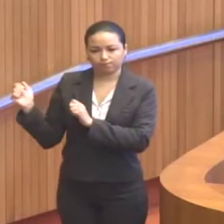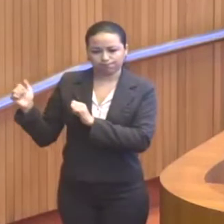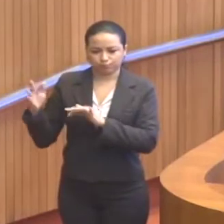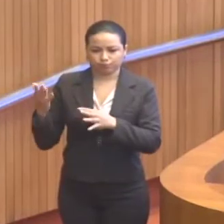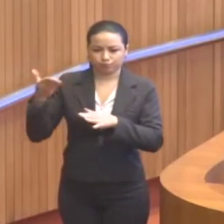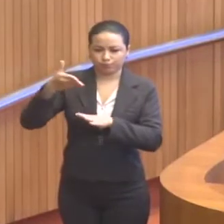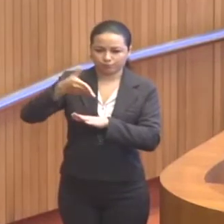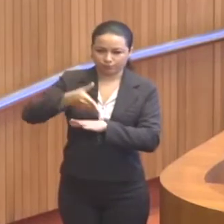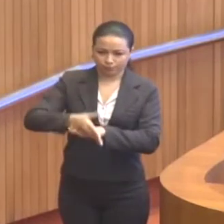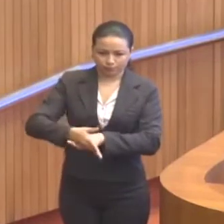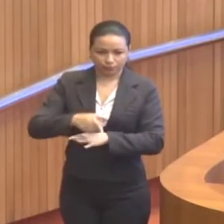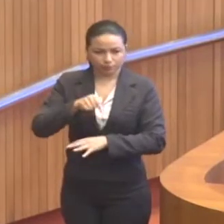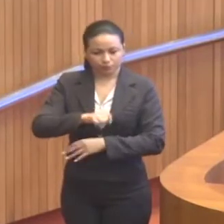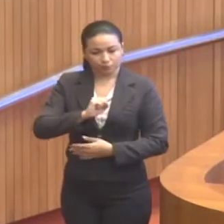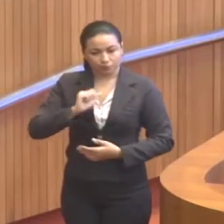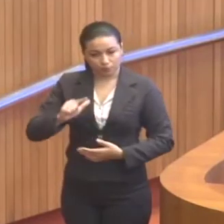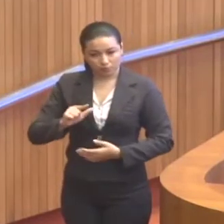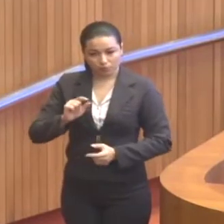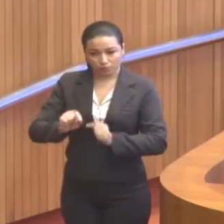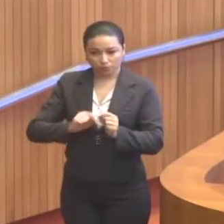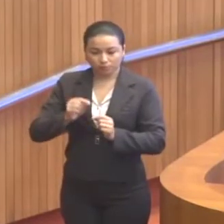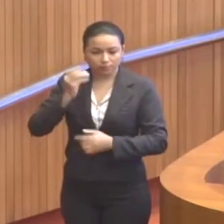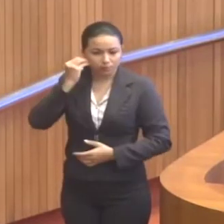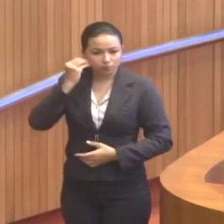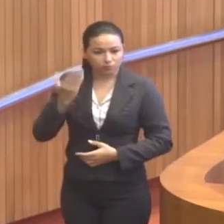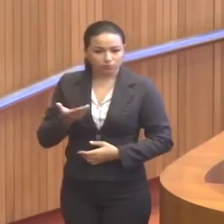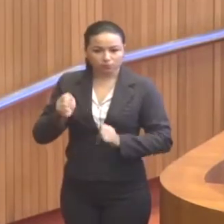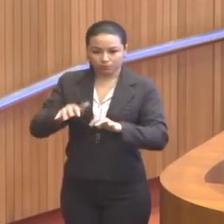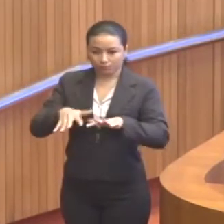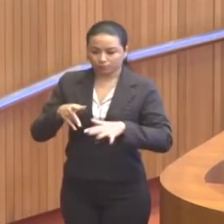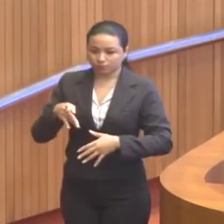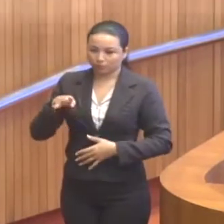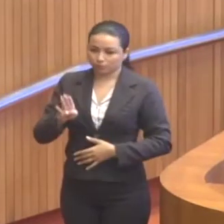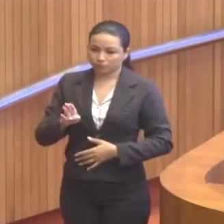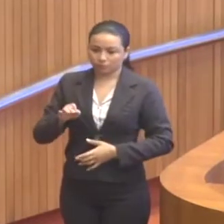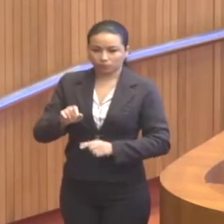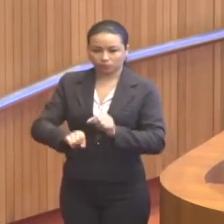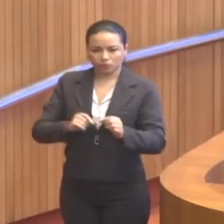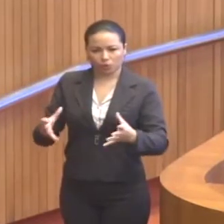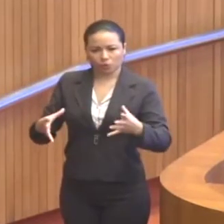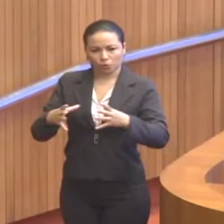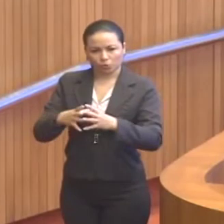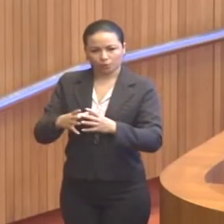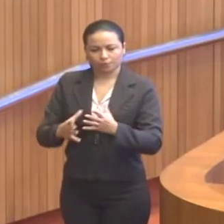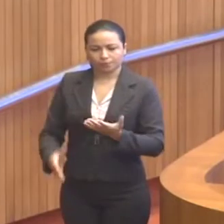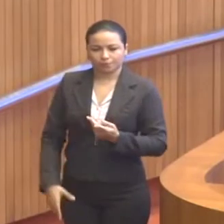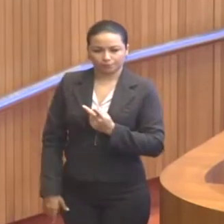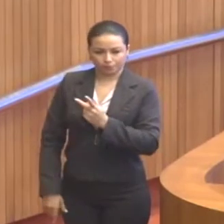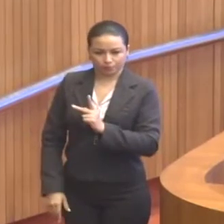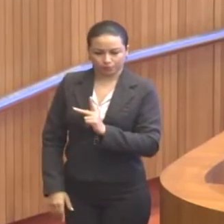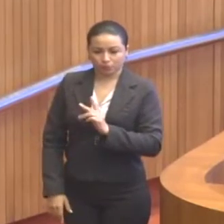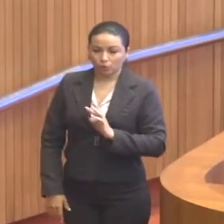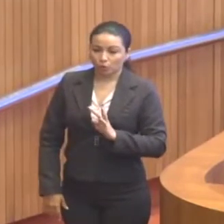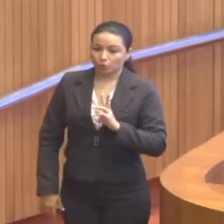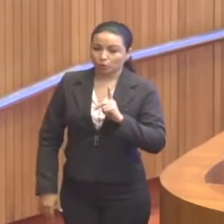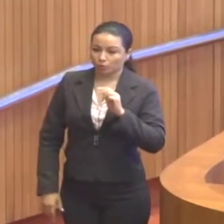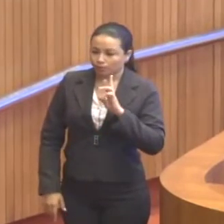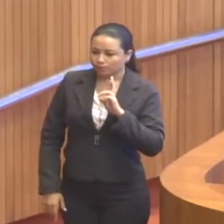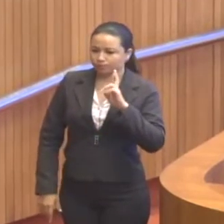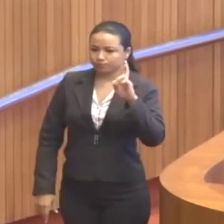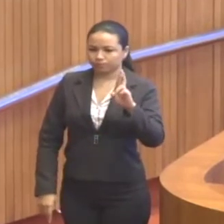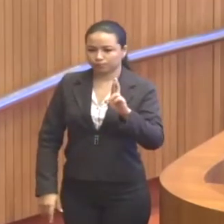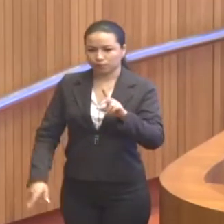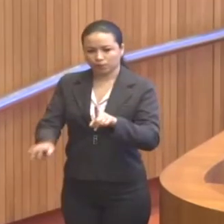se deslocando até São Luís para acompanhar essa audiência em comitiva e todas as autoridades